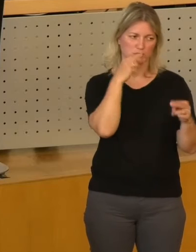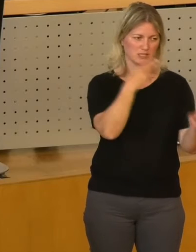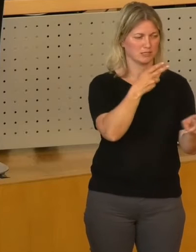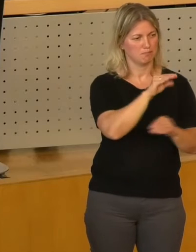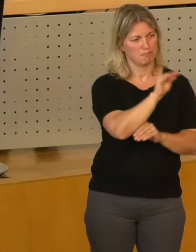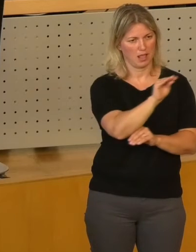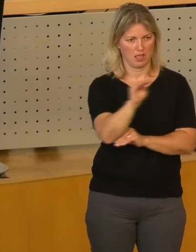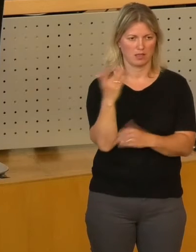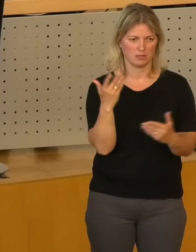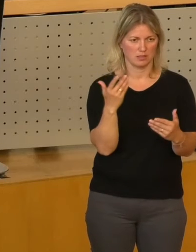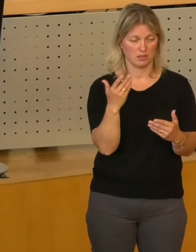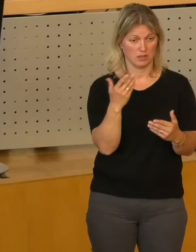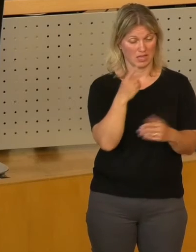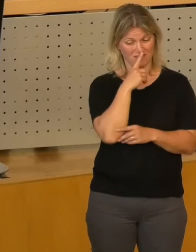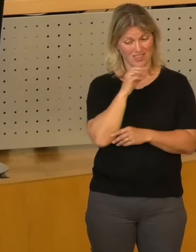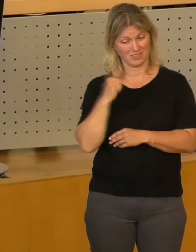Beteiligung